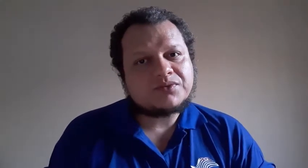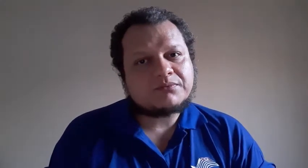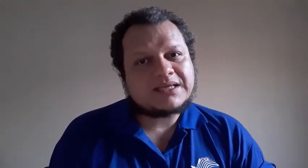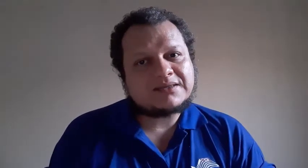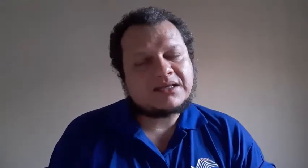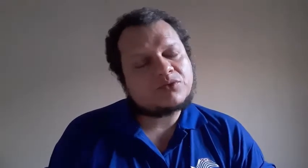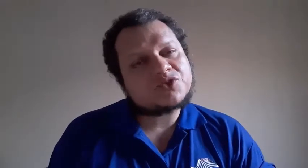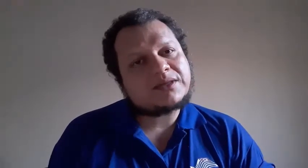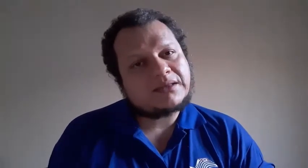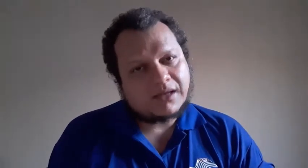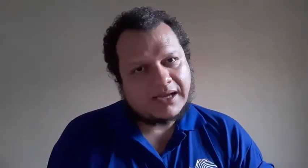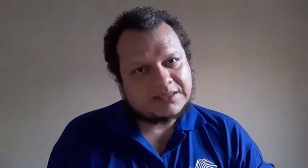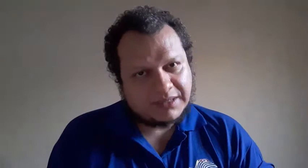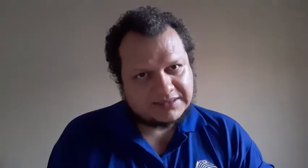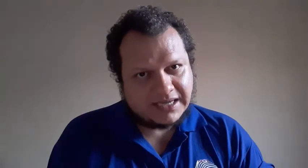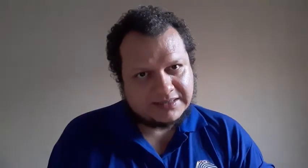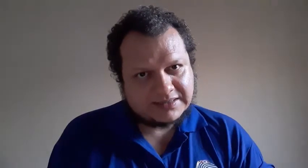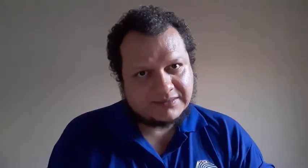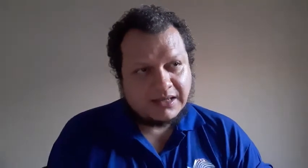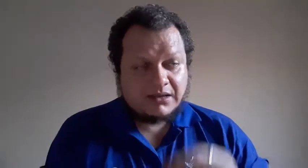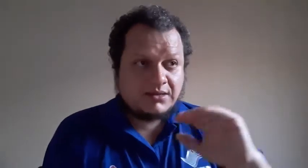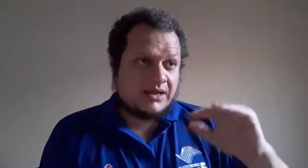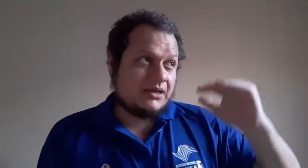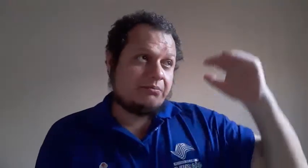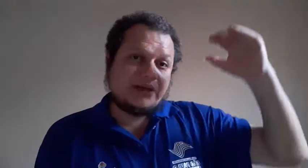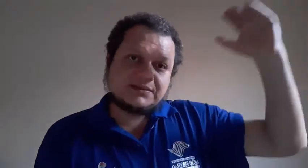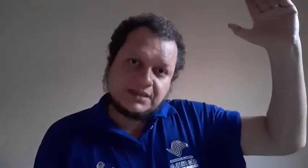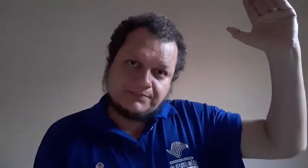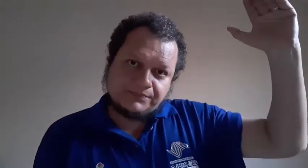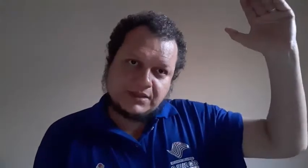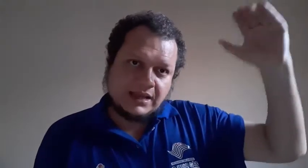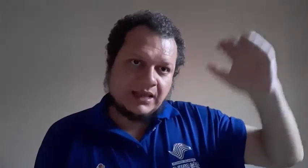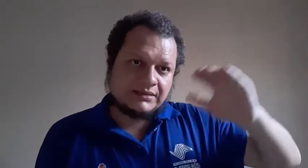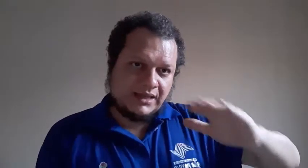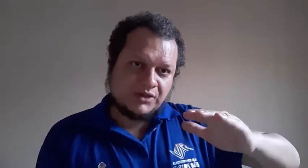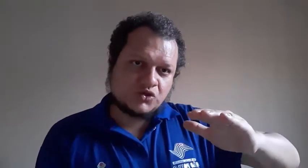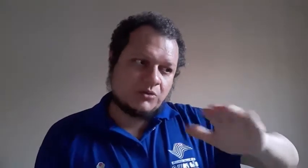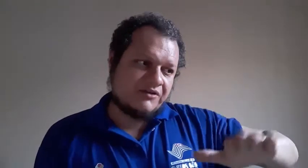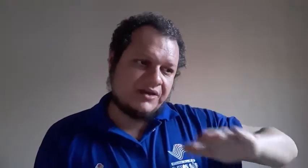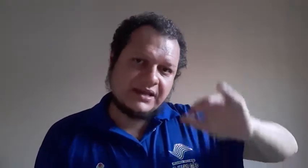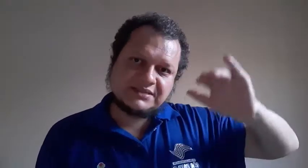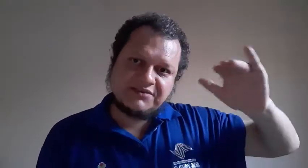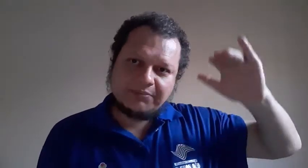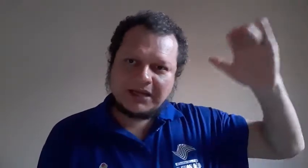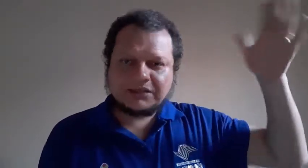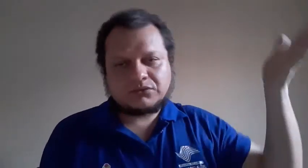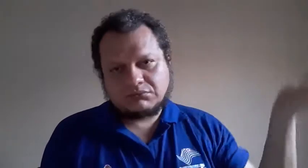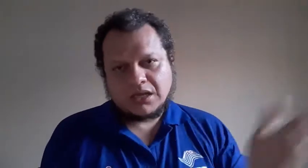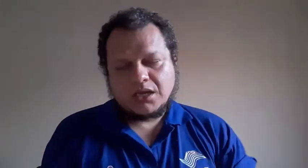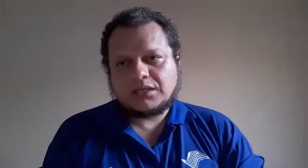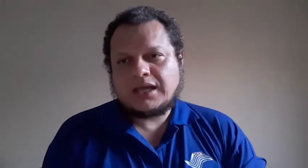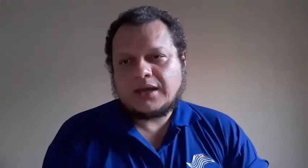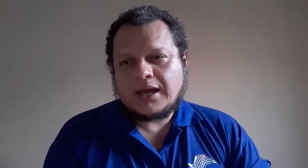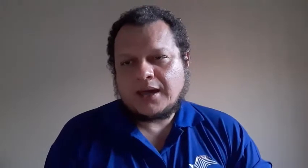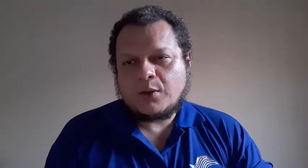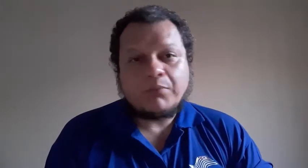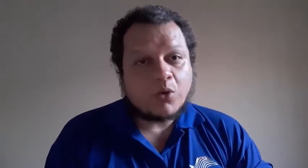.680,00 mensais. E aí a empresa, ela tem isso como referência e vai pagando um pouco